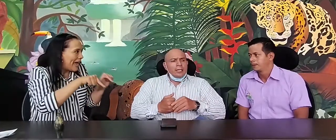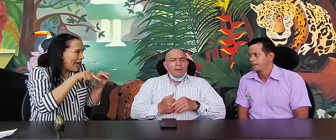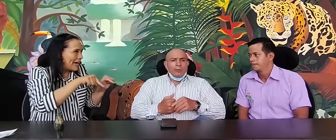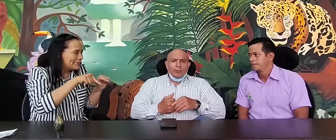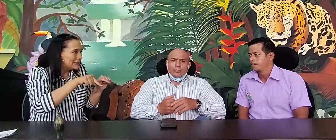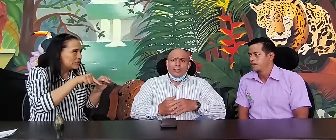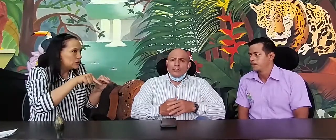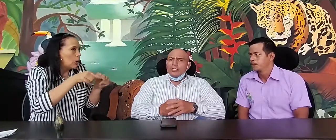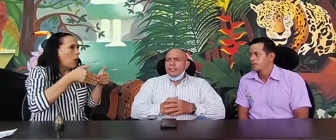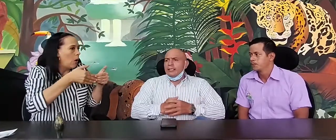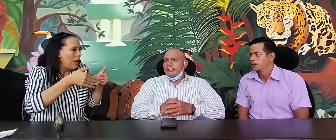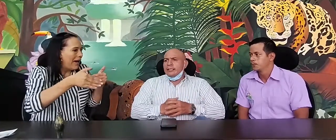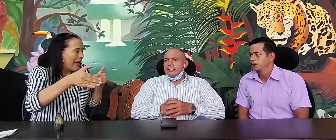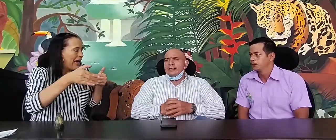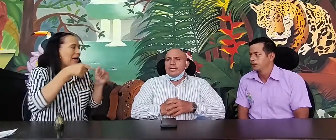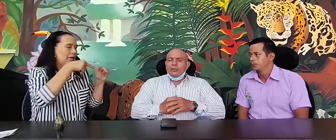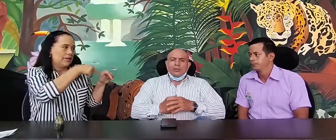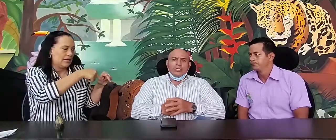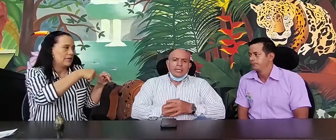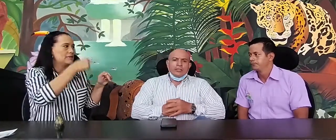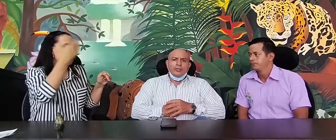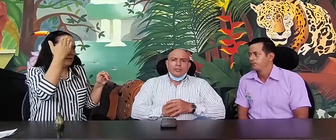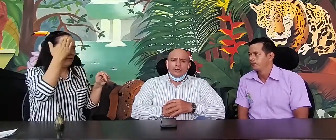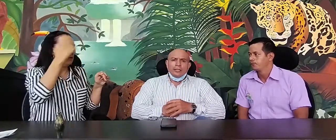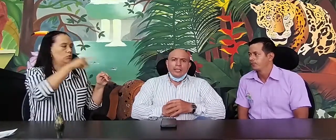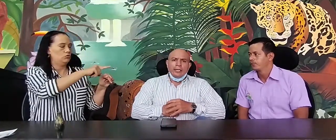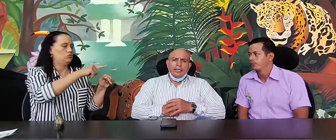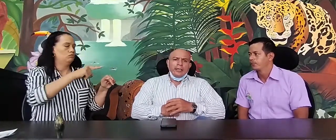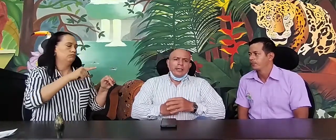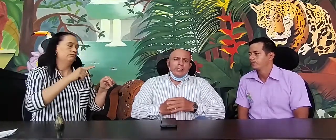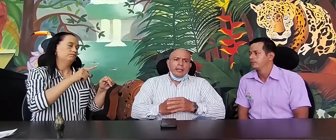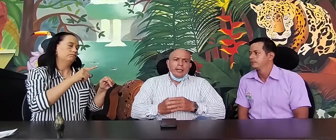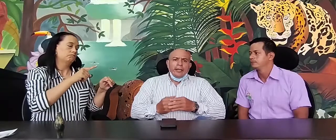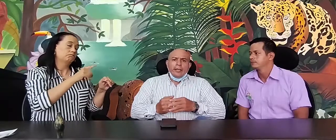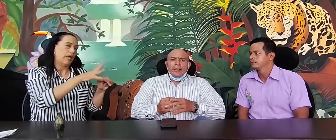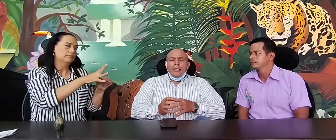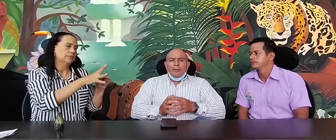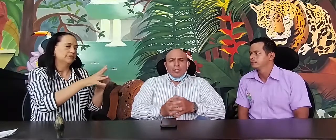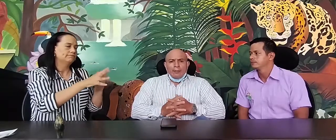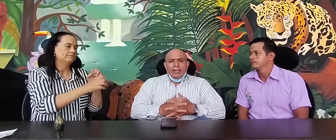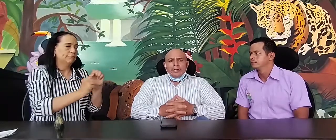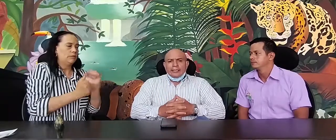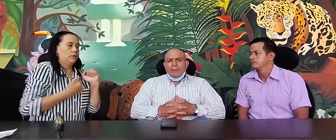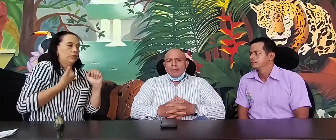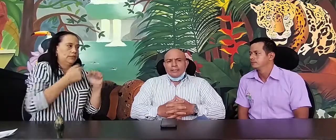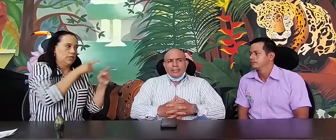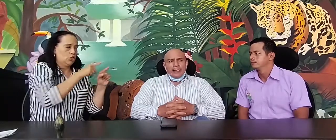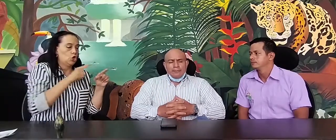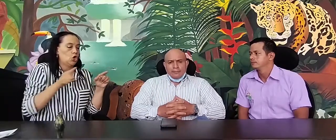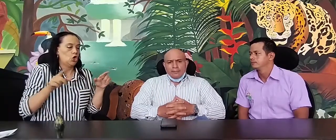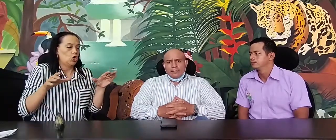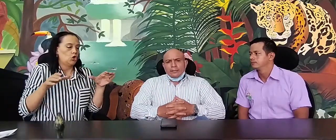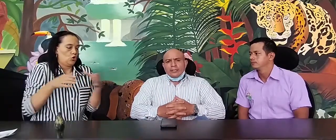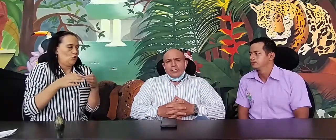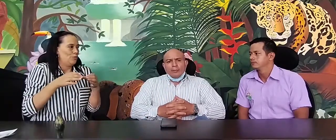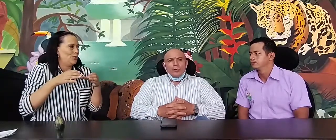a propósito de que desde la coordinación del programa de discapacidad, hemos